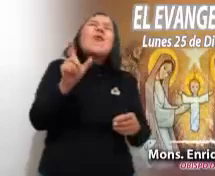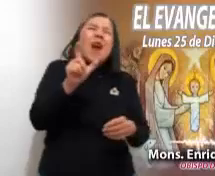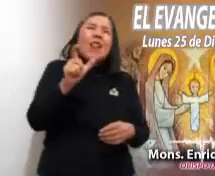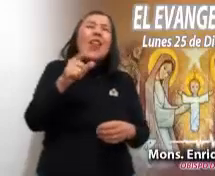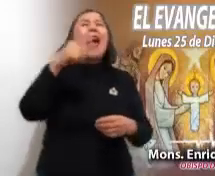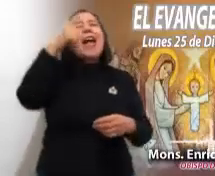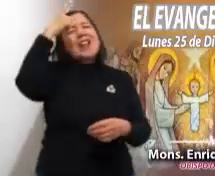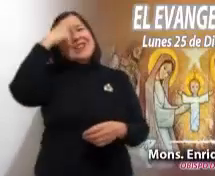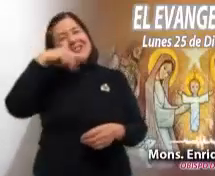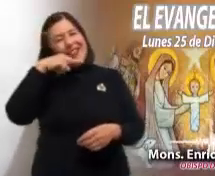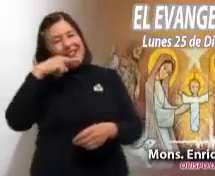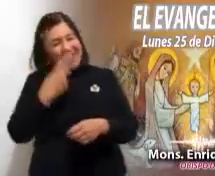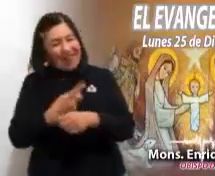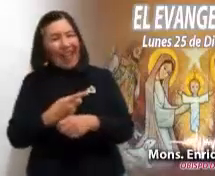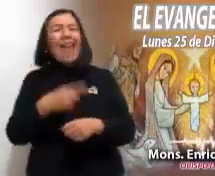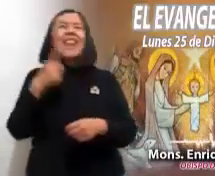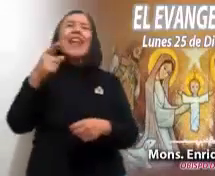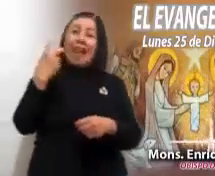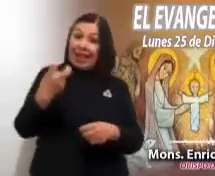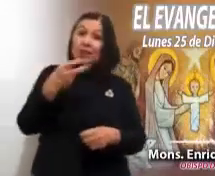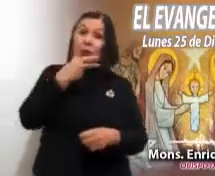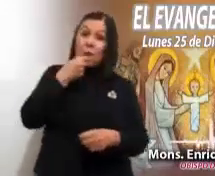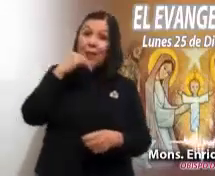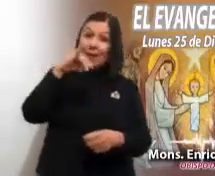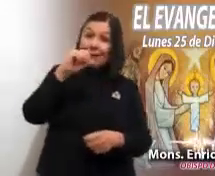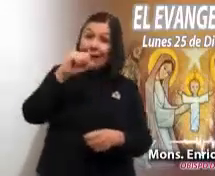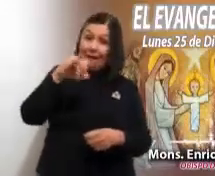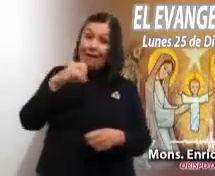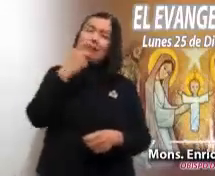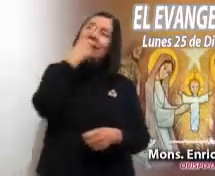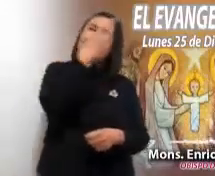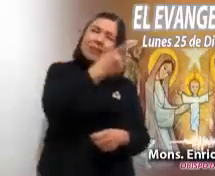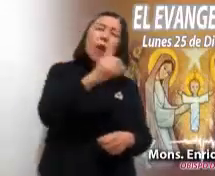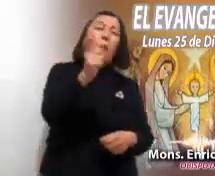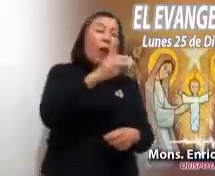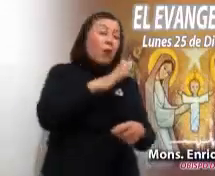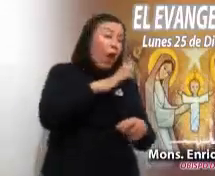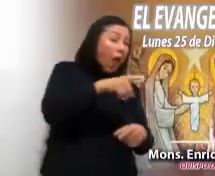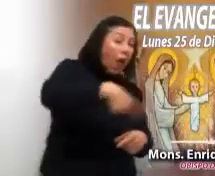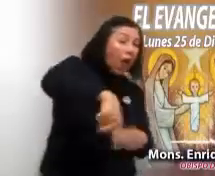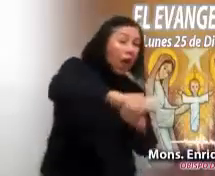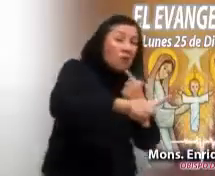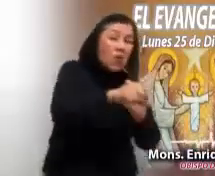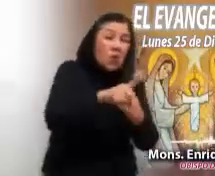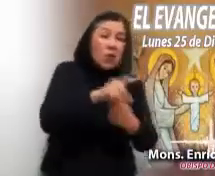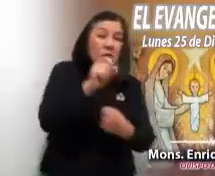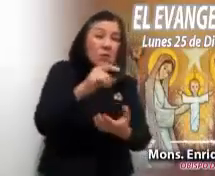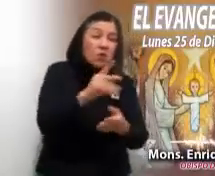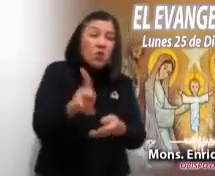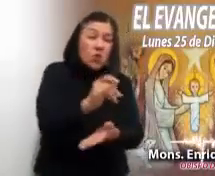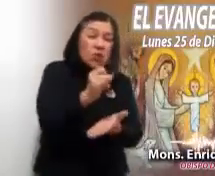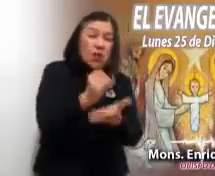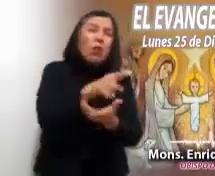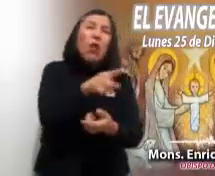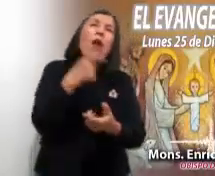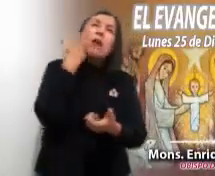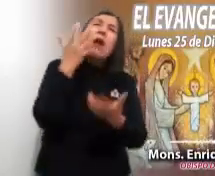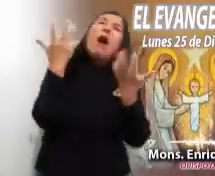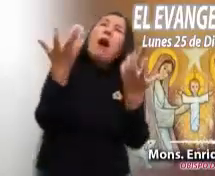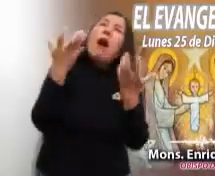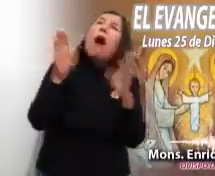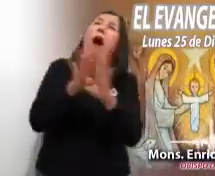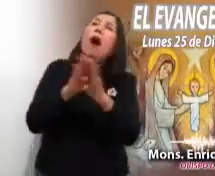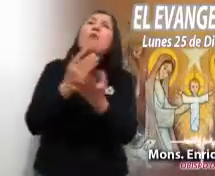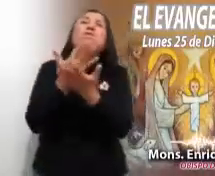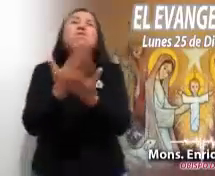en la noche de Navidad. Grito de Isaías, en medio de las dificultades de Israel, que pregona la esperanza a